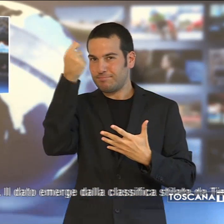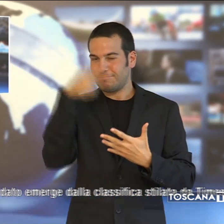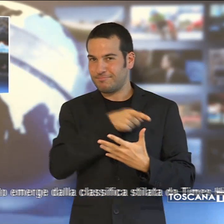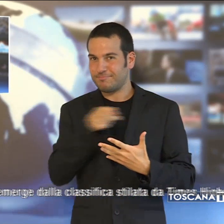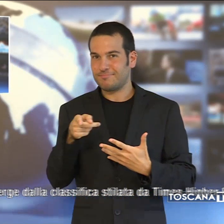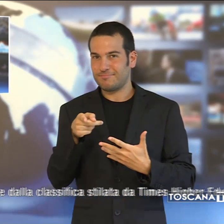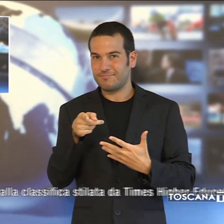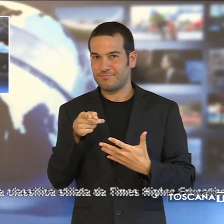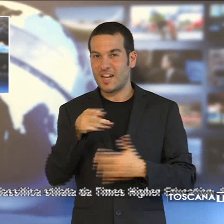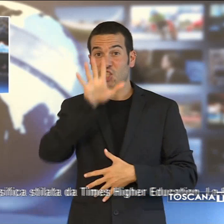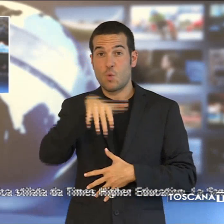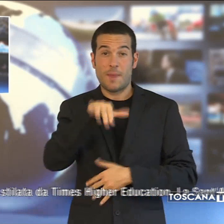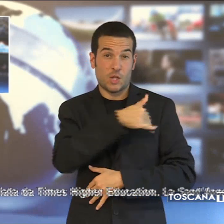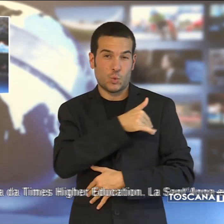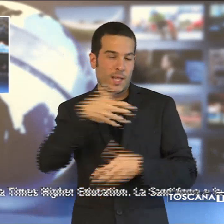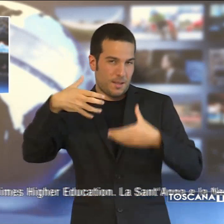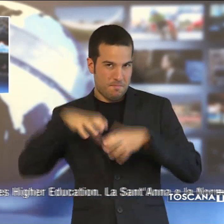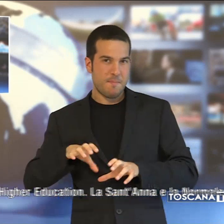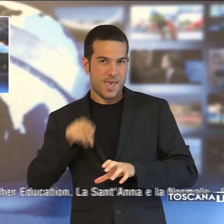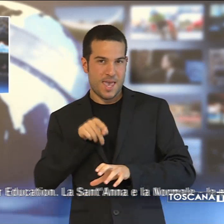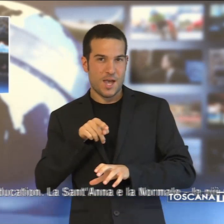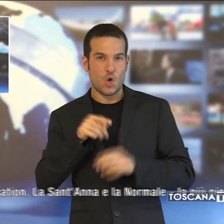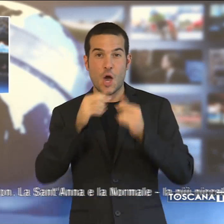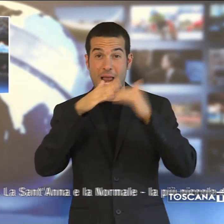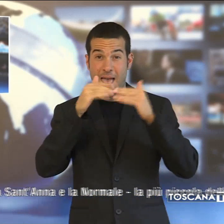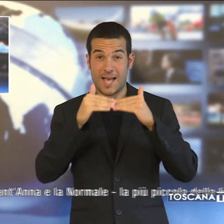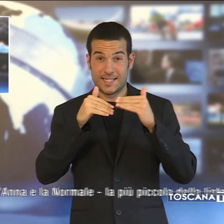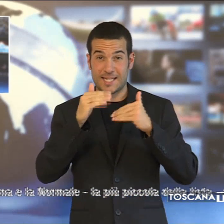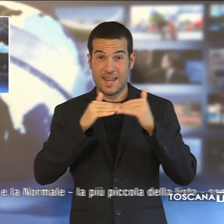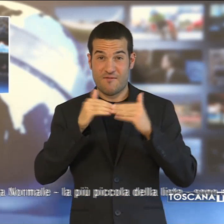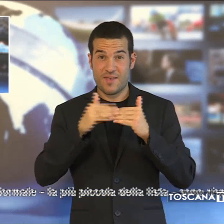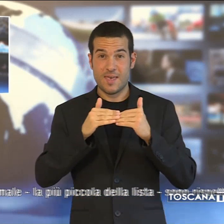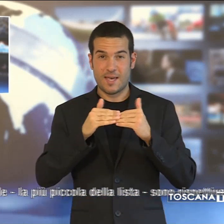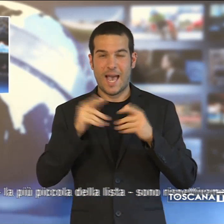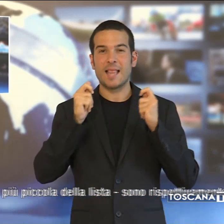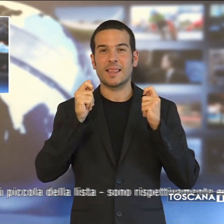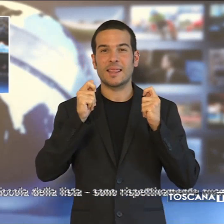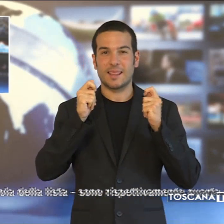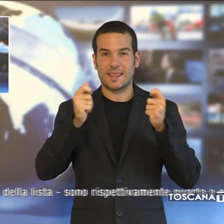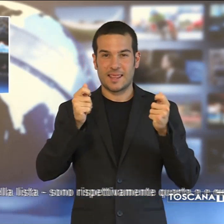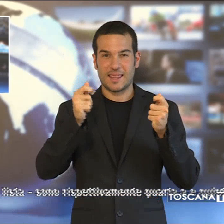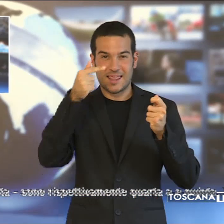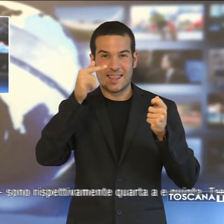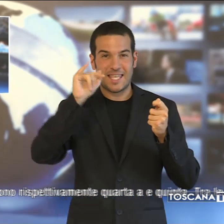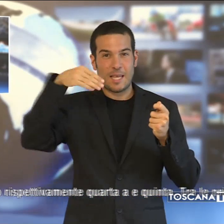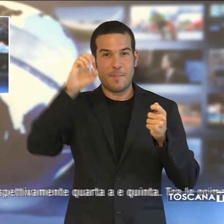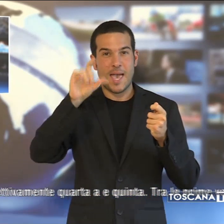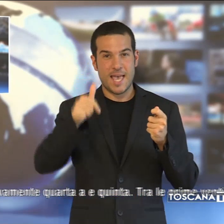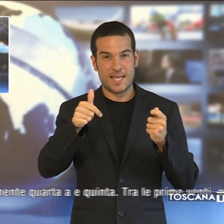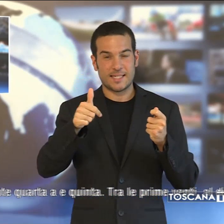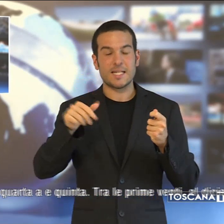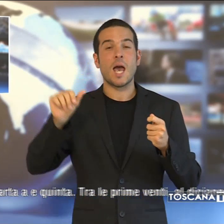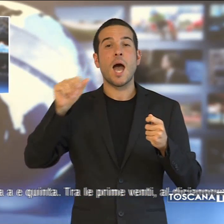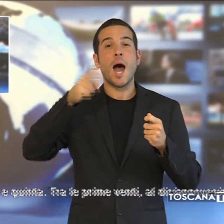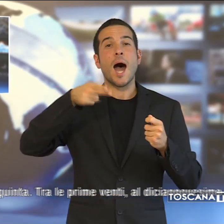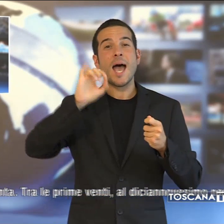dato emerge dalla classifica stilata da Times Higher Education. La Sant'Anna